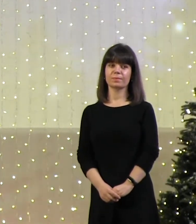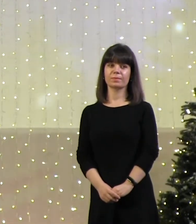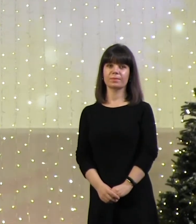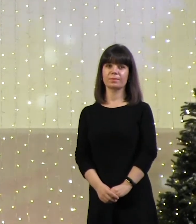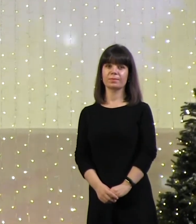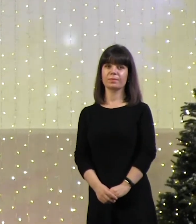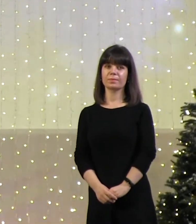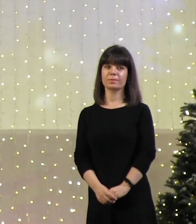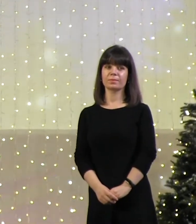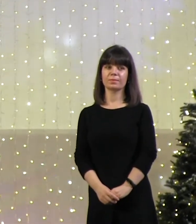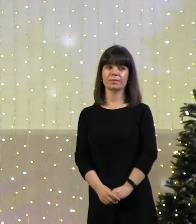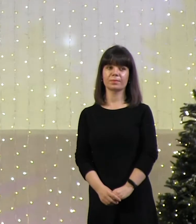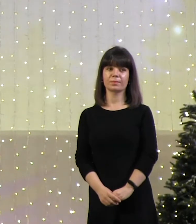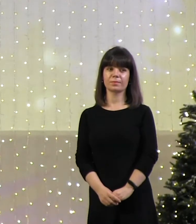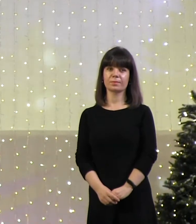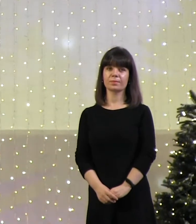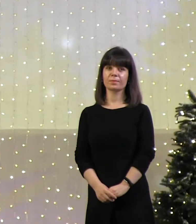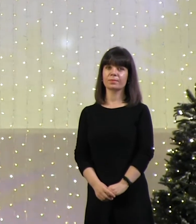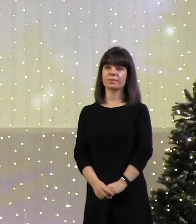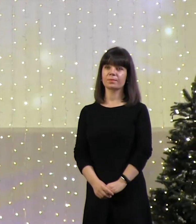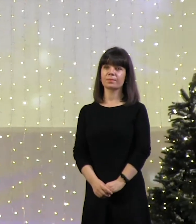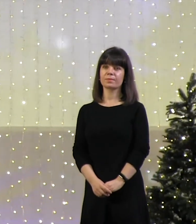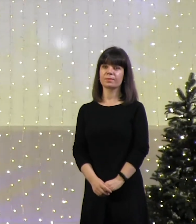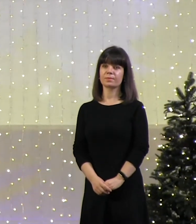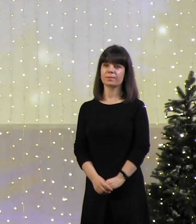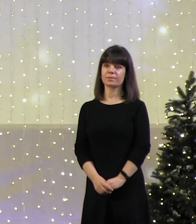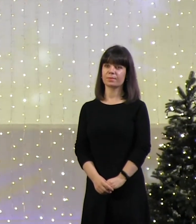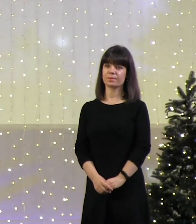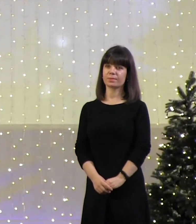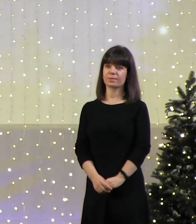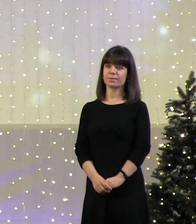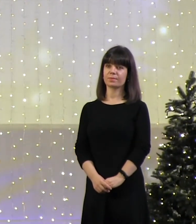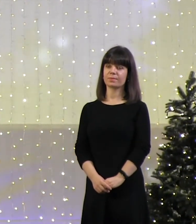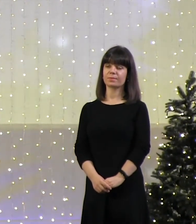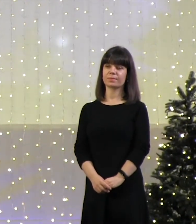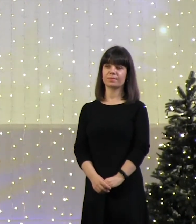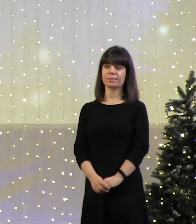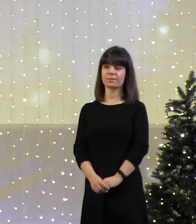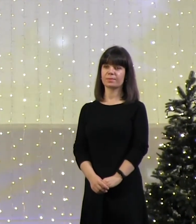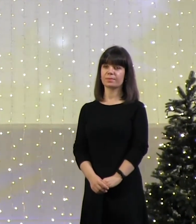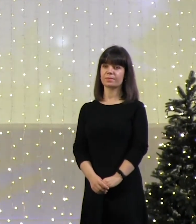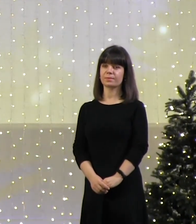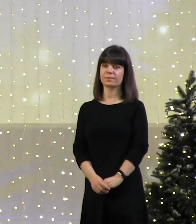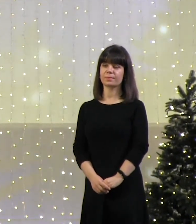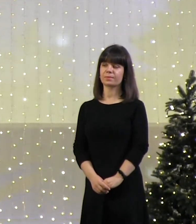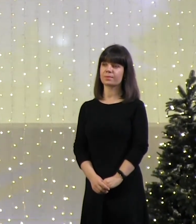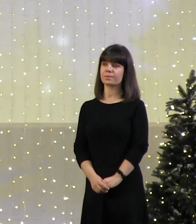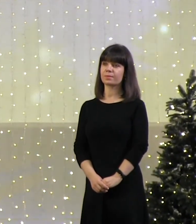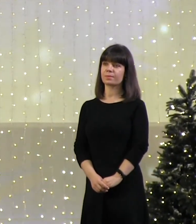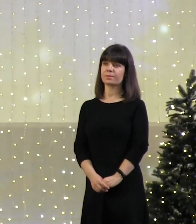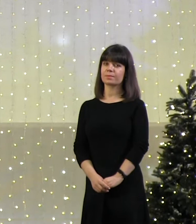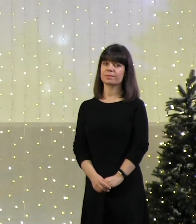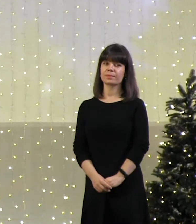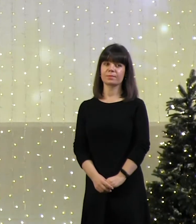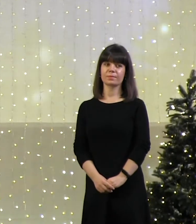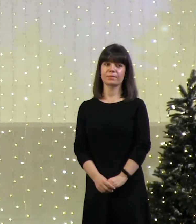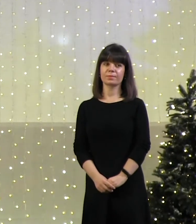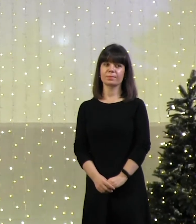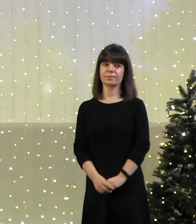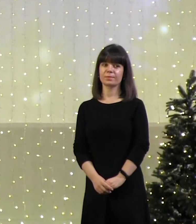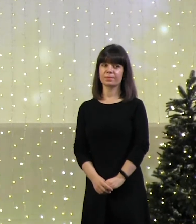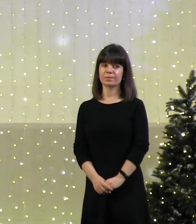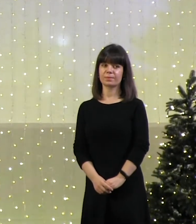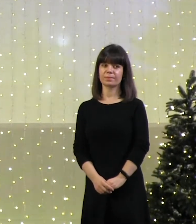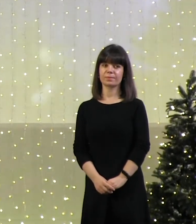могли понимать, о чем идет речь. И мы хотим сделать, как